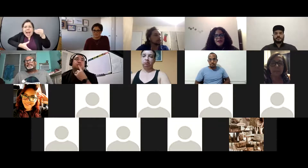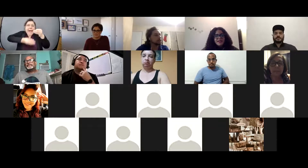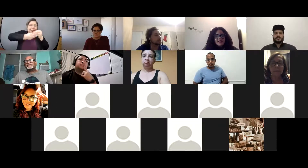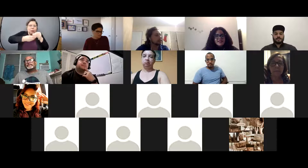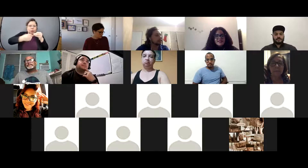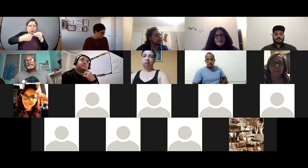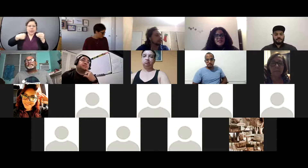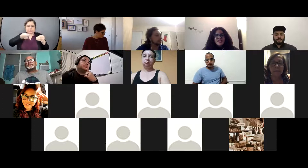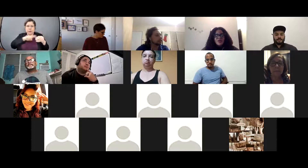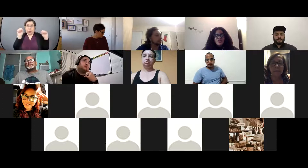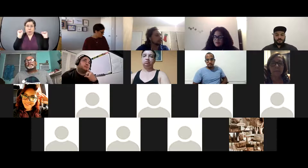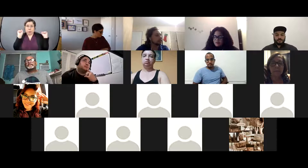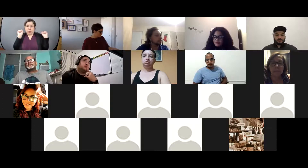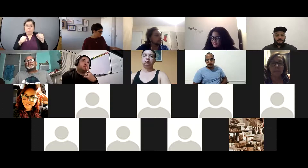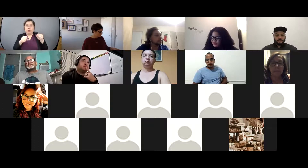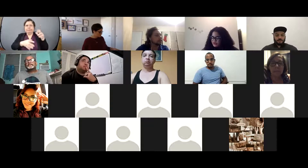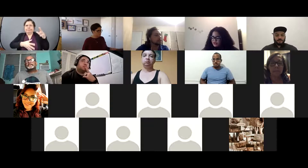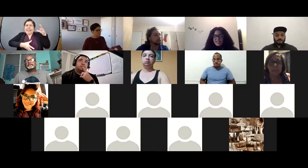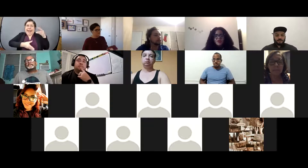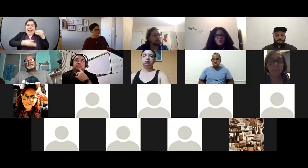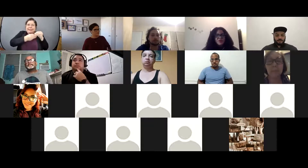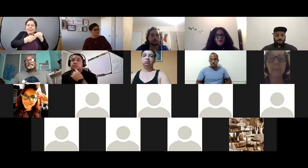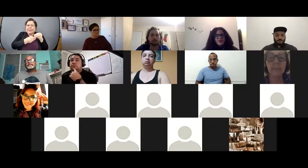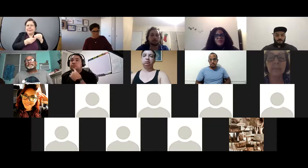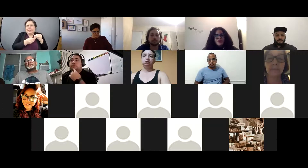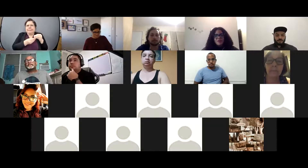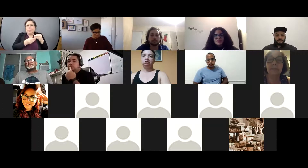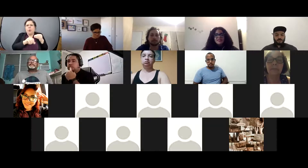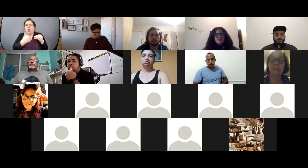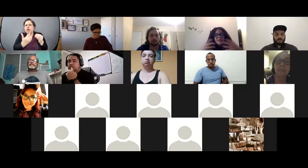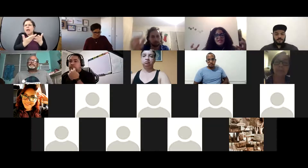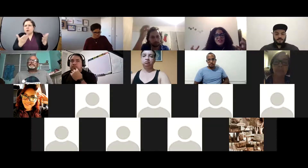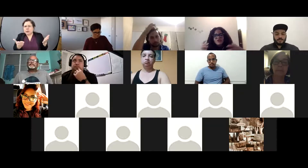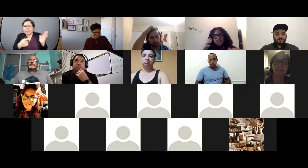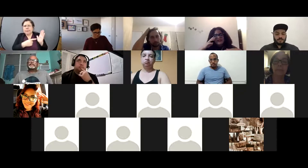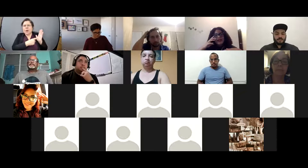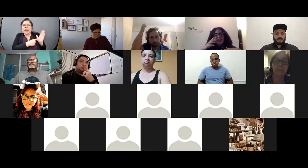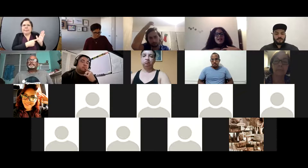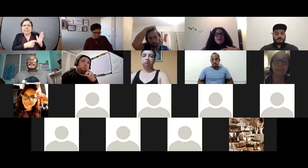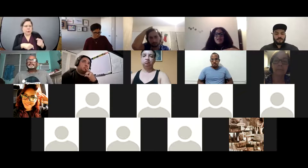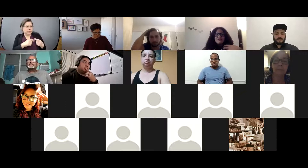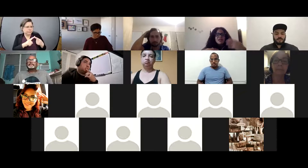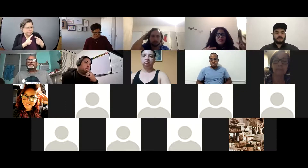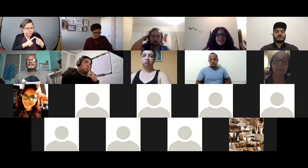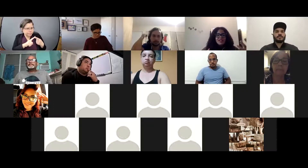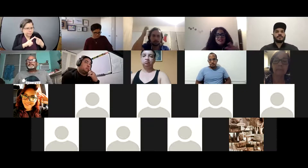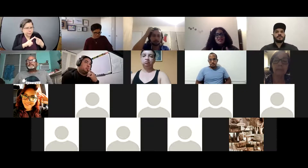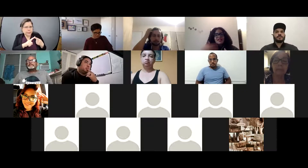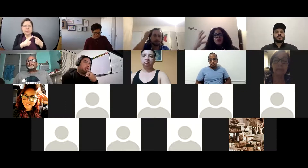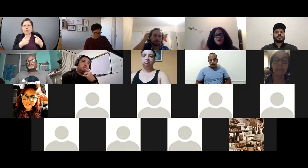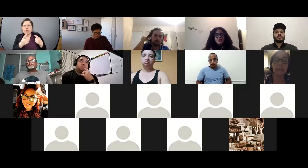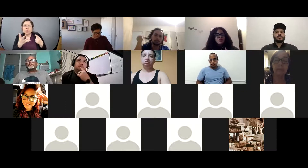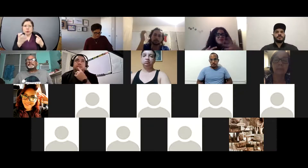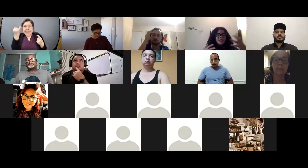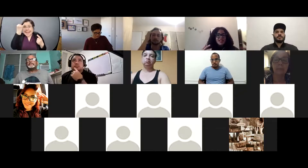campañas cuando decimos tipos de contenido pues nos referimos a por distintos medios ya sea para imprimir ya sea